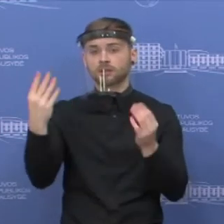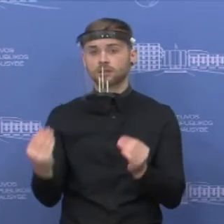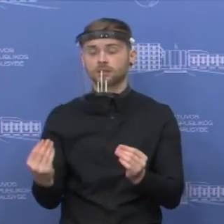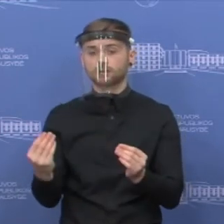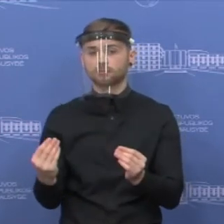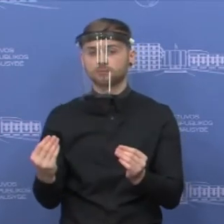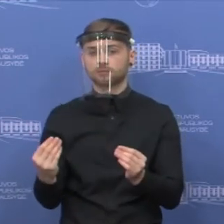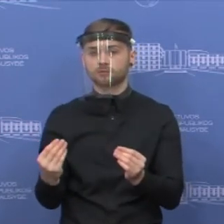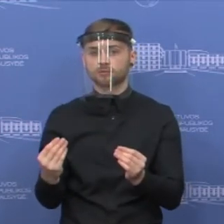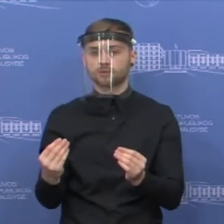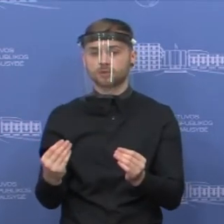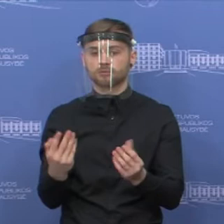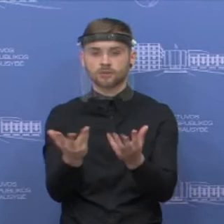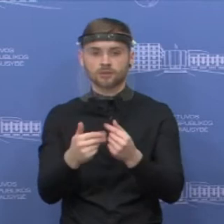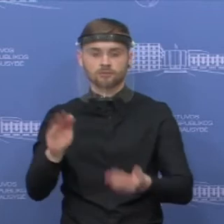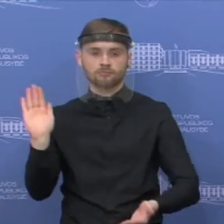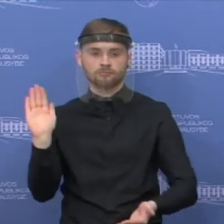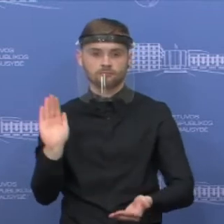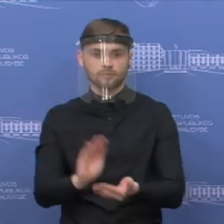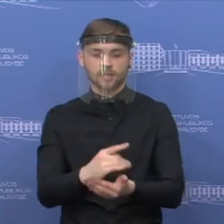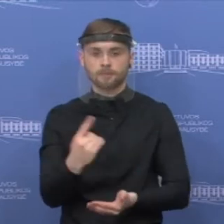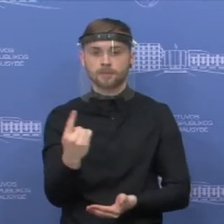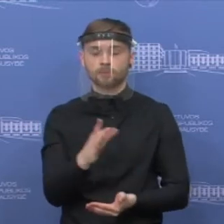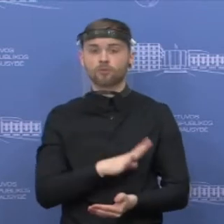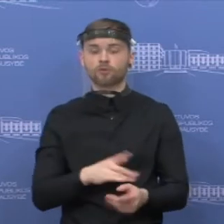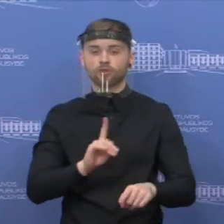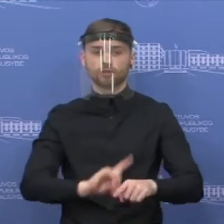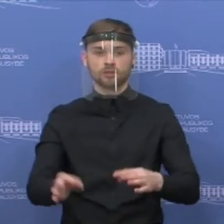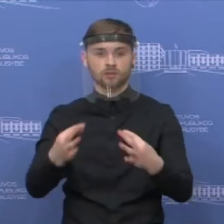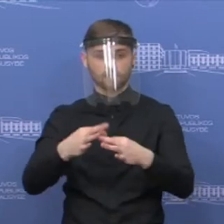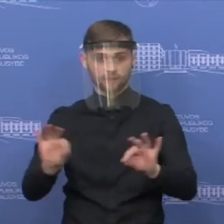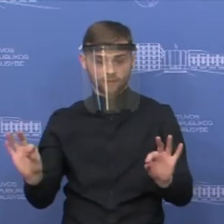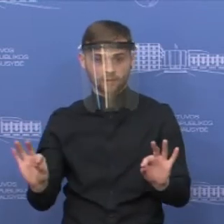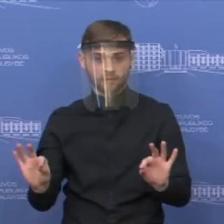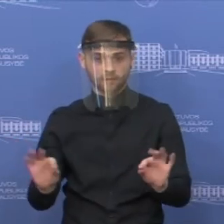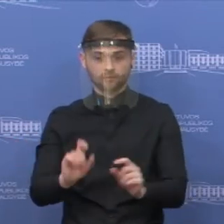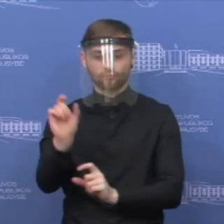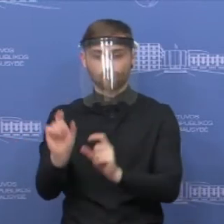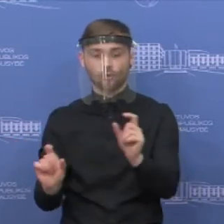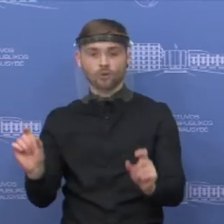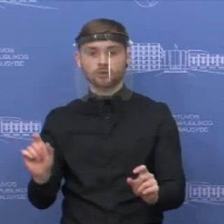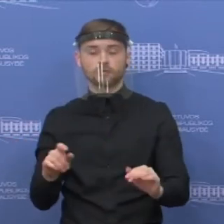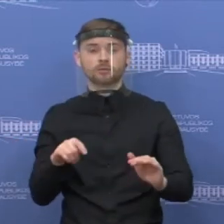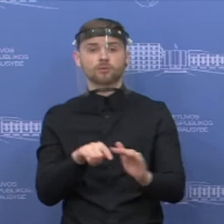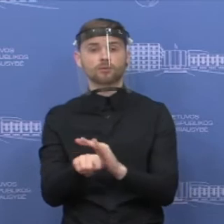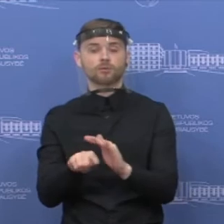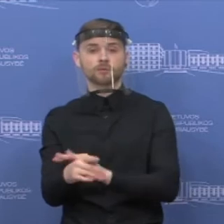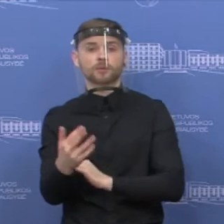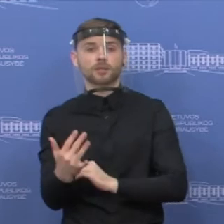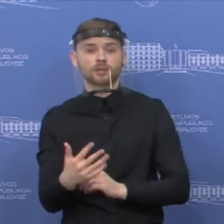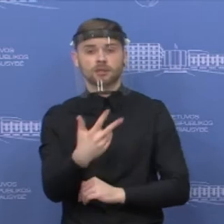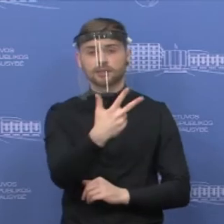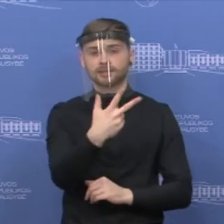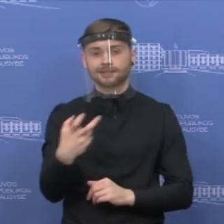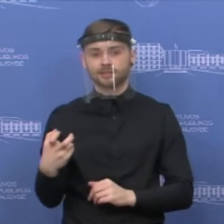tas skaičius sumažėjo, tai buvo pirmą dieną, kai buvo leidžiama mūsų piliečiams išvažiuoti iš Lietuvos. Tai tokių piliečių buvo